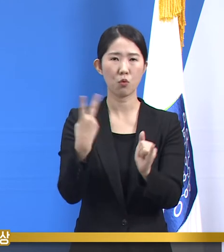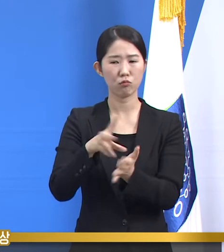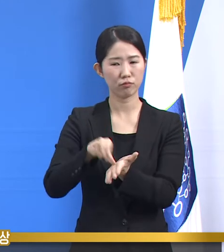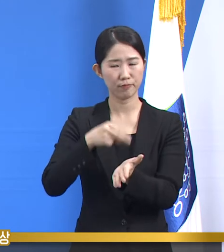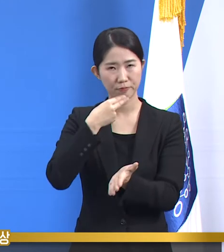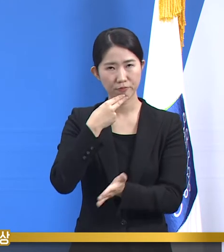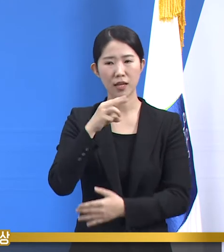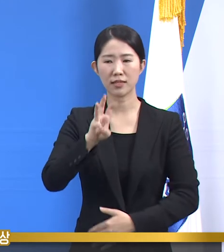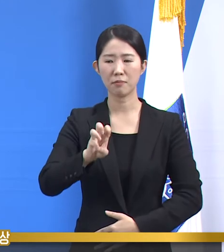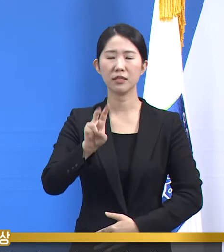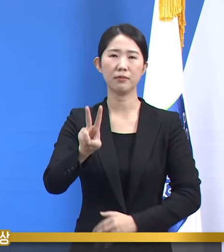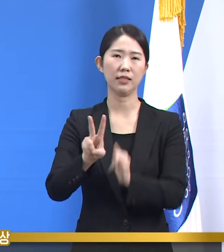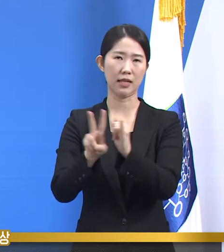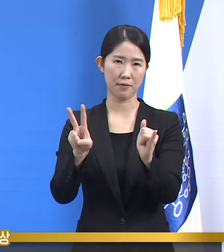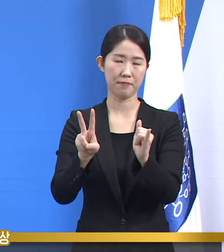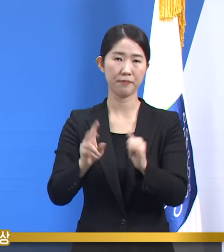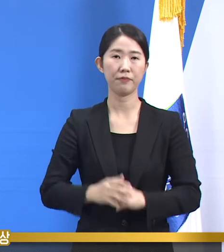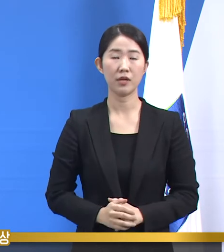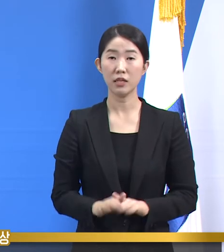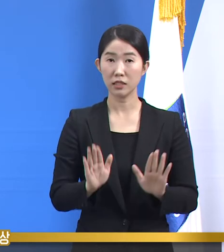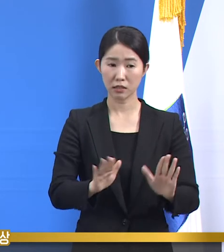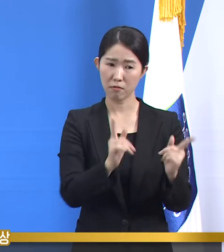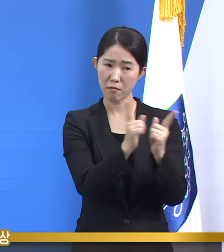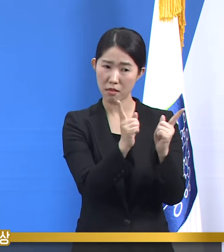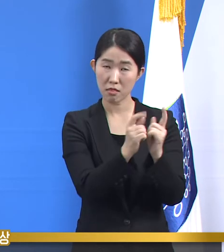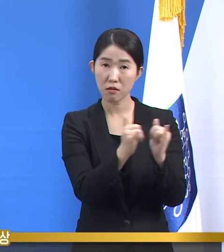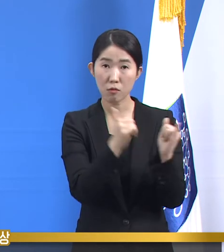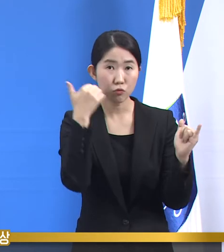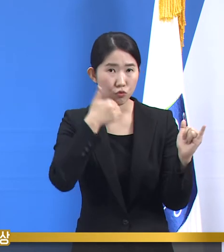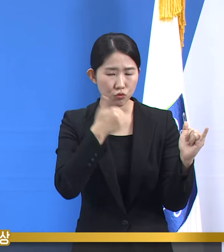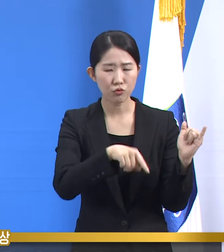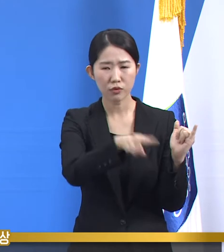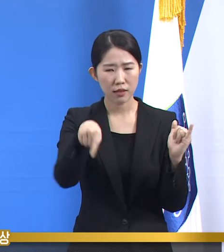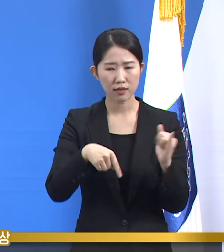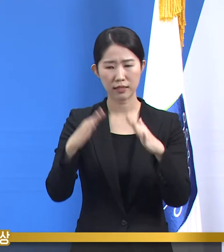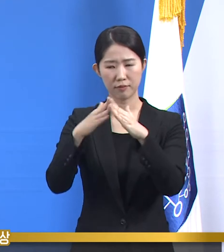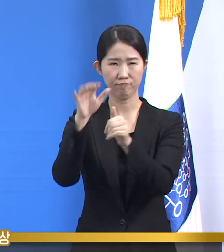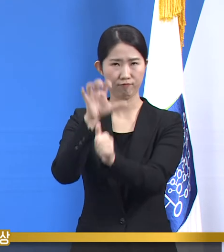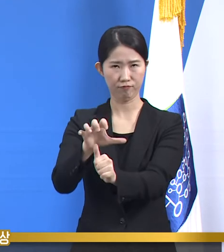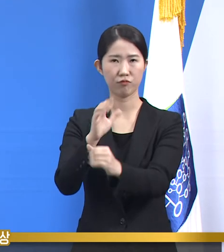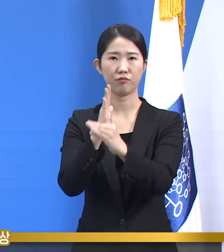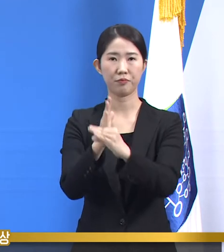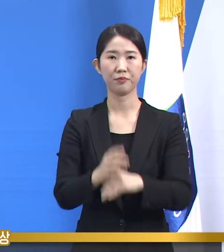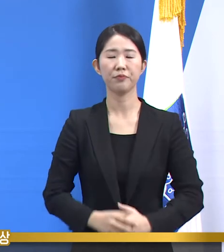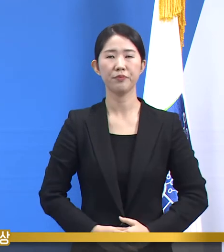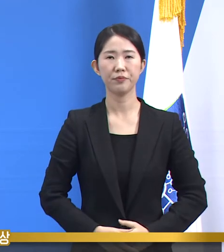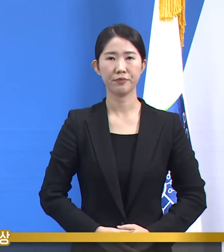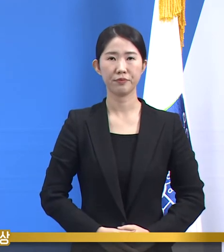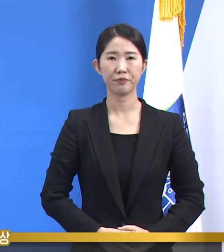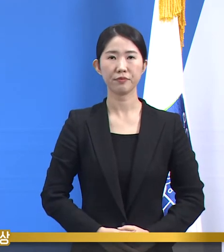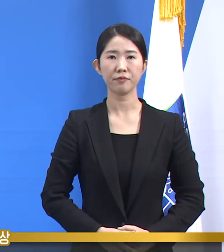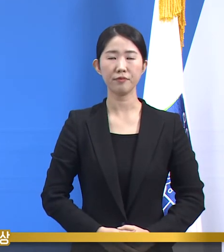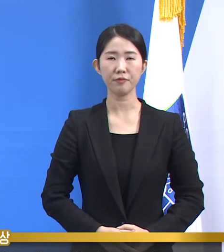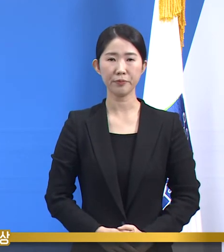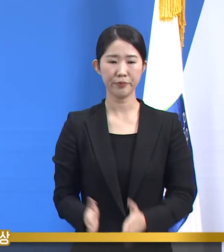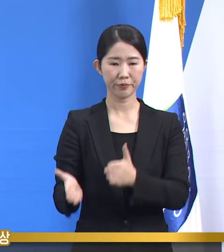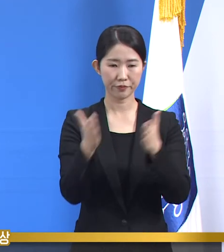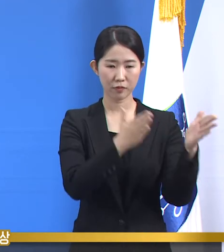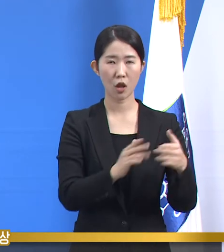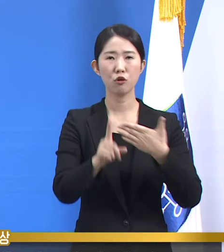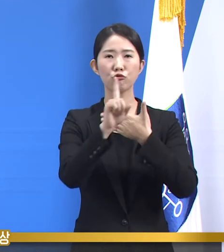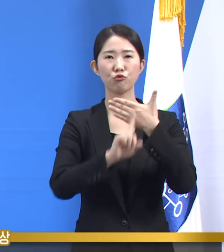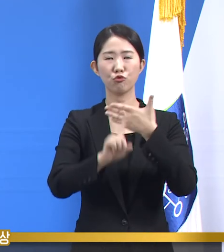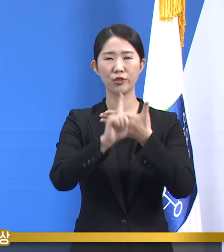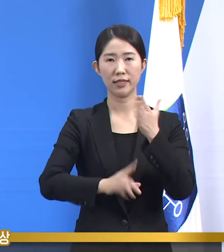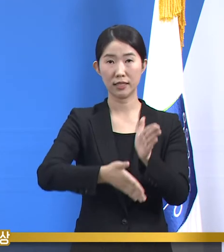상태입니다. 현재 접촉자들에 대해서는 자가격리 조치하였습니다. 다음으로 구리시